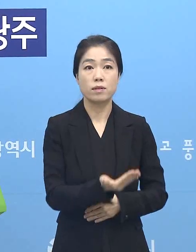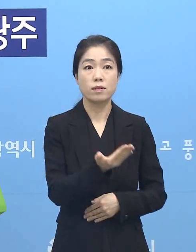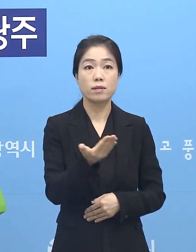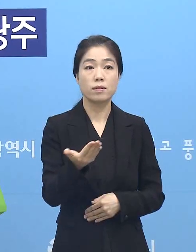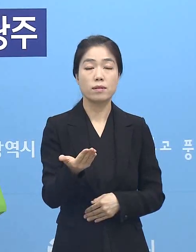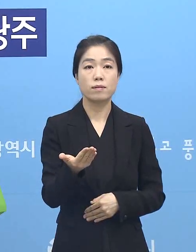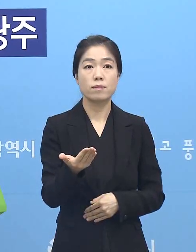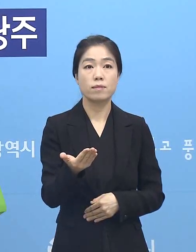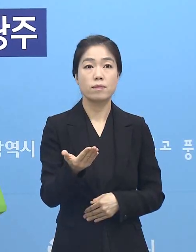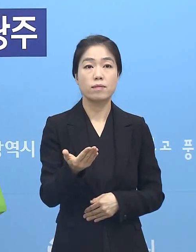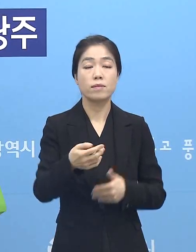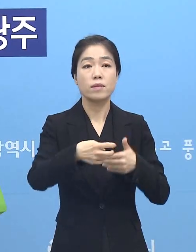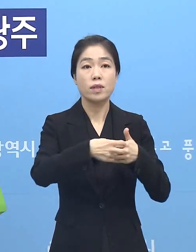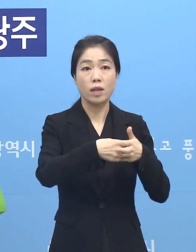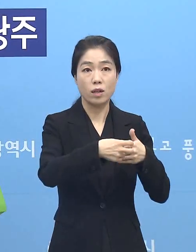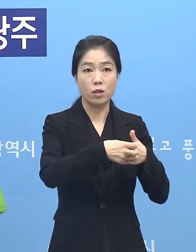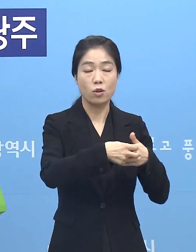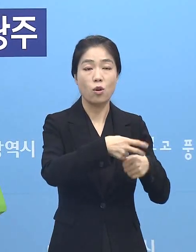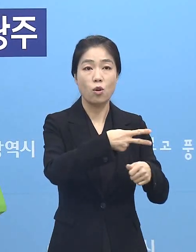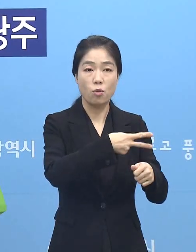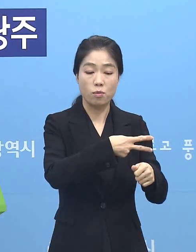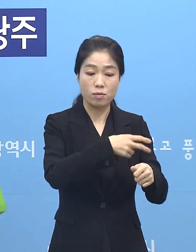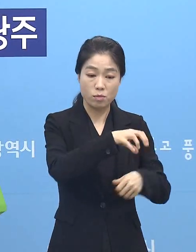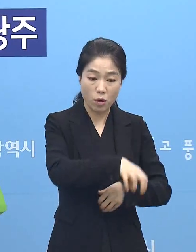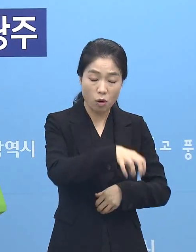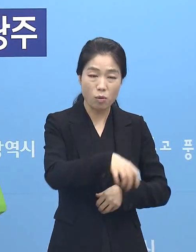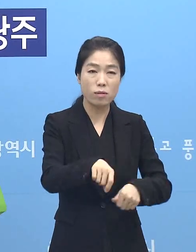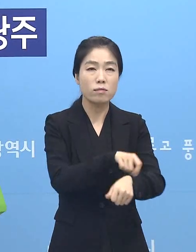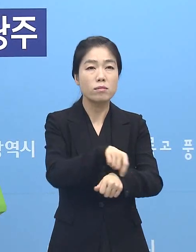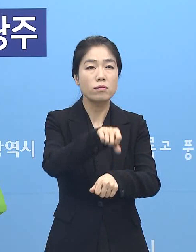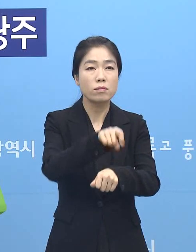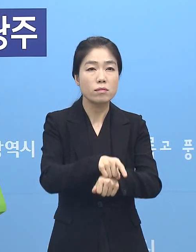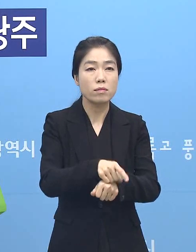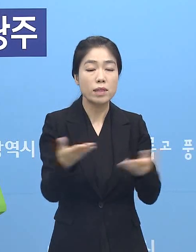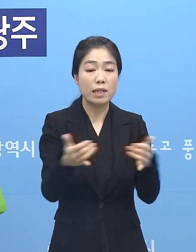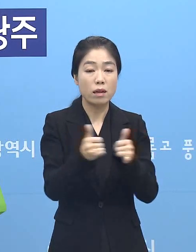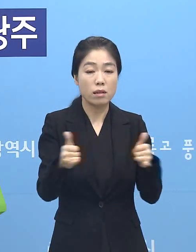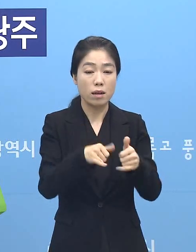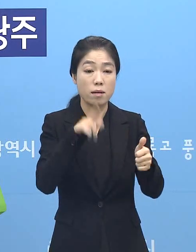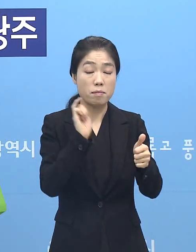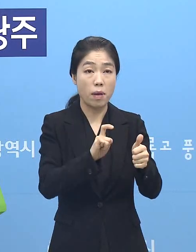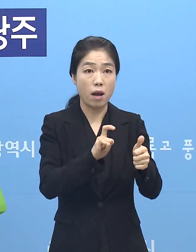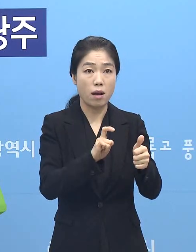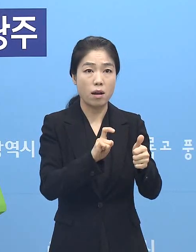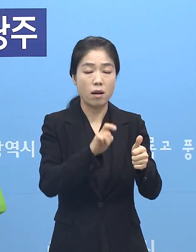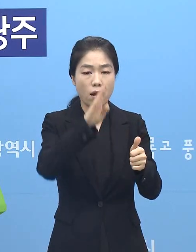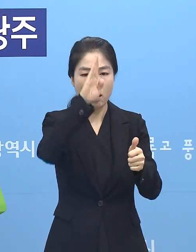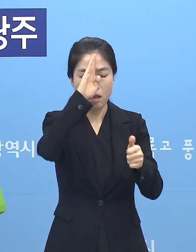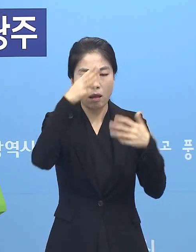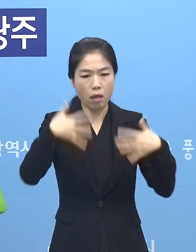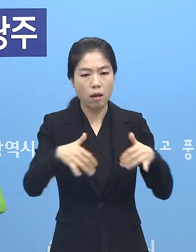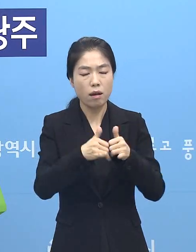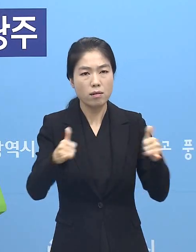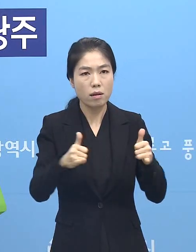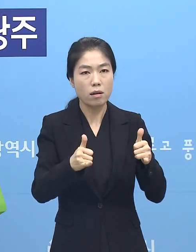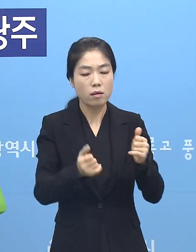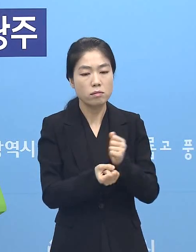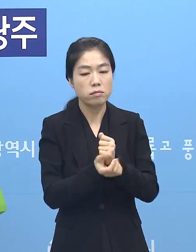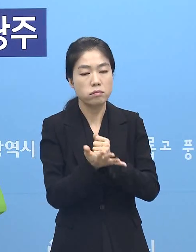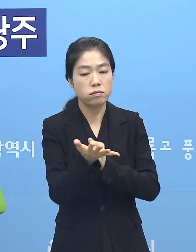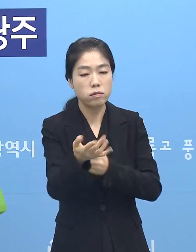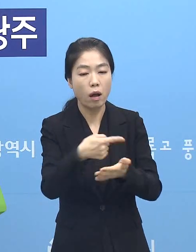의료 및 요양시설의 특성상 종사자가 확진이 되면 질병에 취약한 사람들에게 끼치는